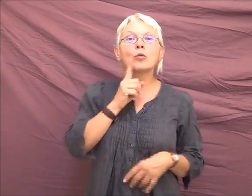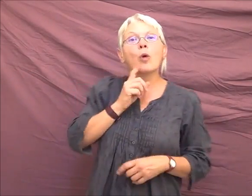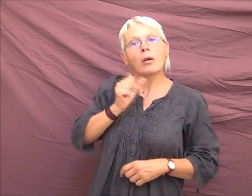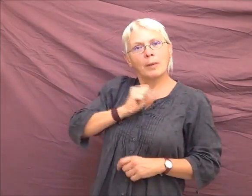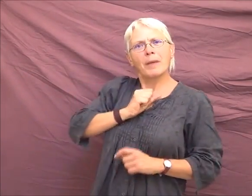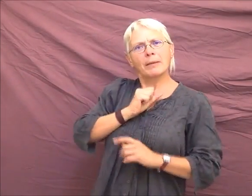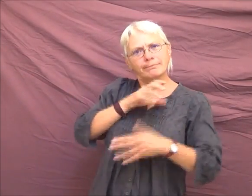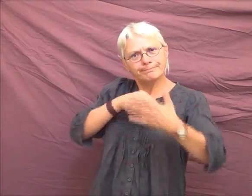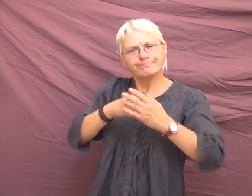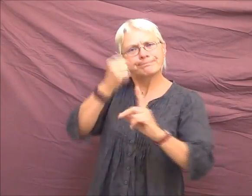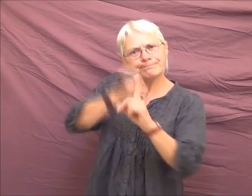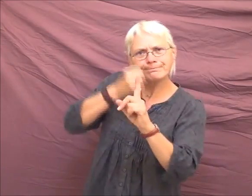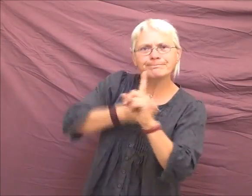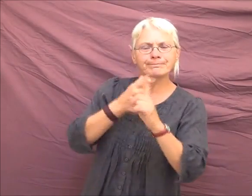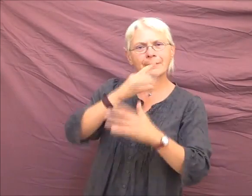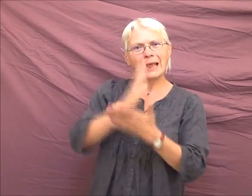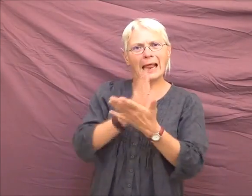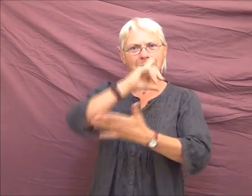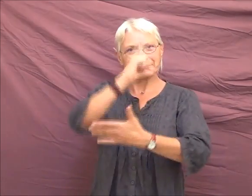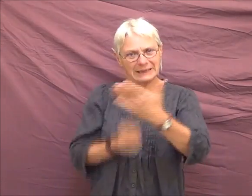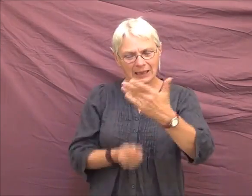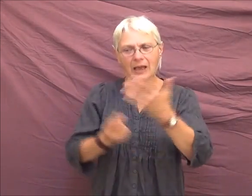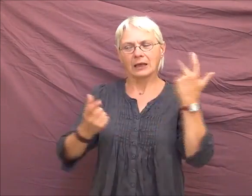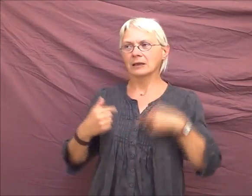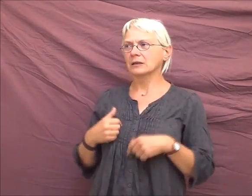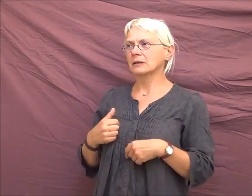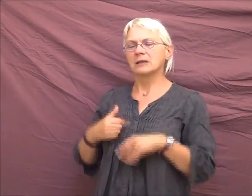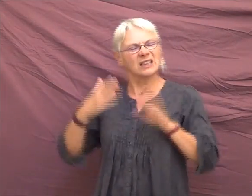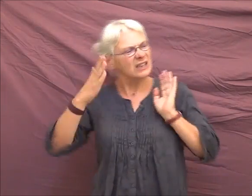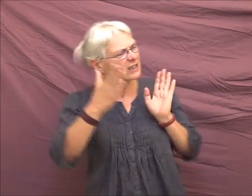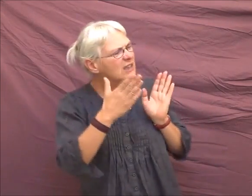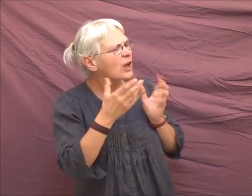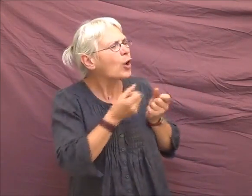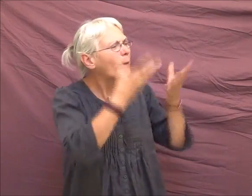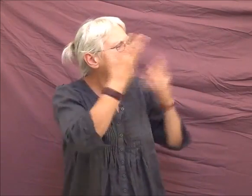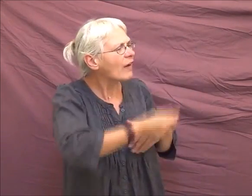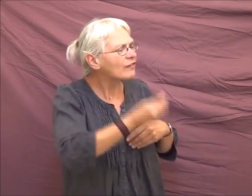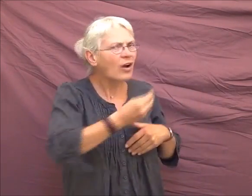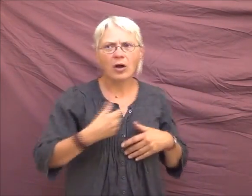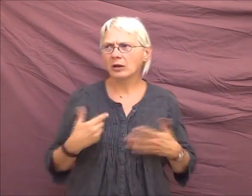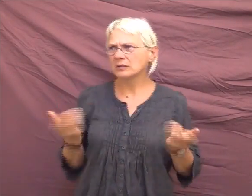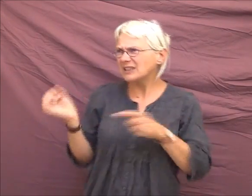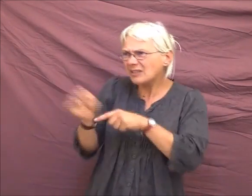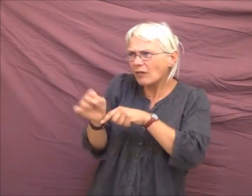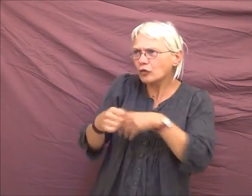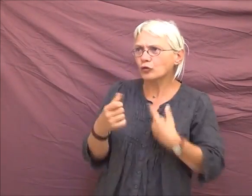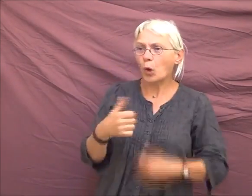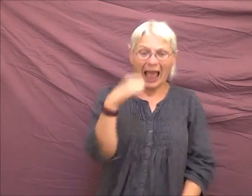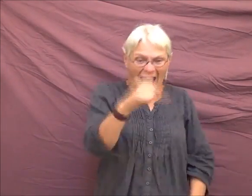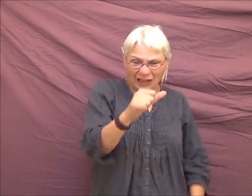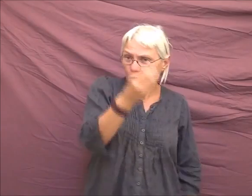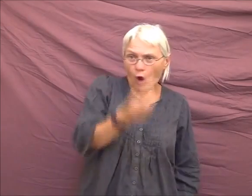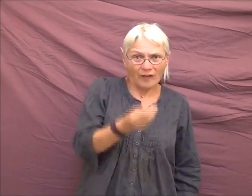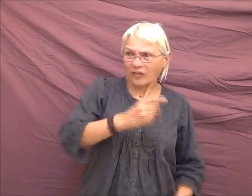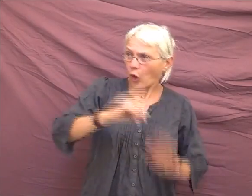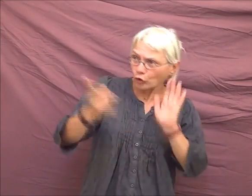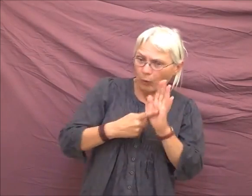les classes bilingues. Et on nous demande toujours, mais ça concerne combien d'enfants ? Mais on s'en fout parce qu'un seul enfant, il a le droit à l